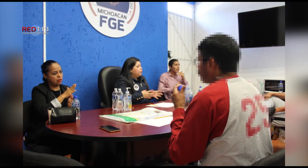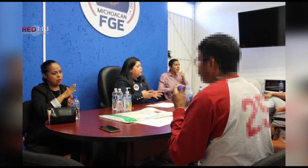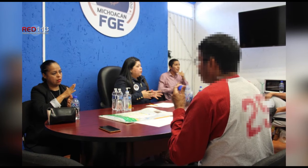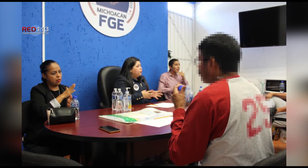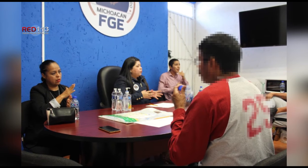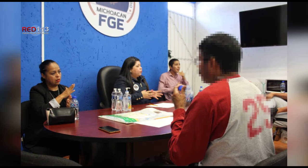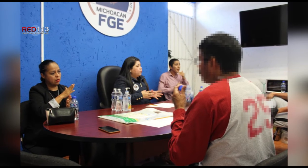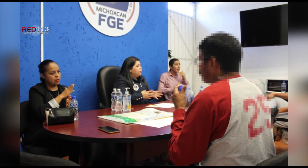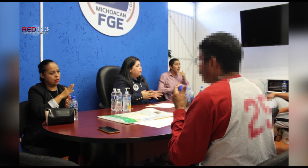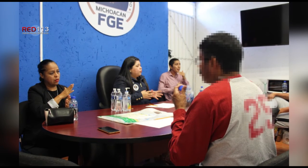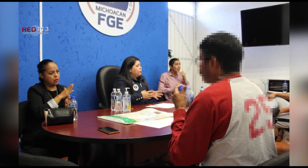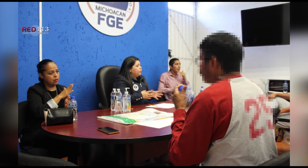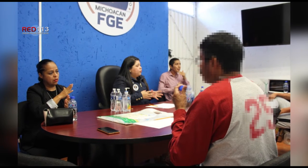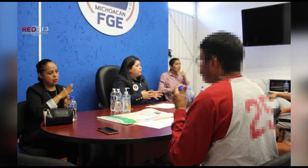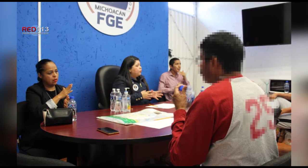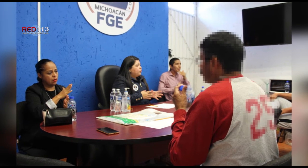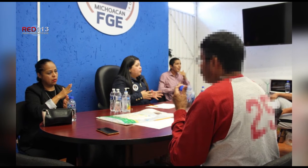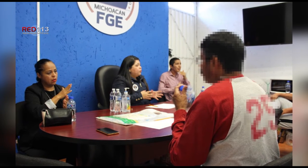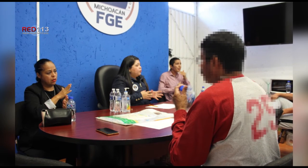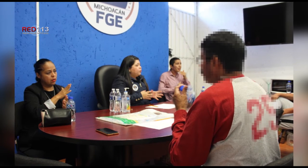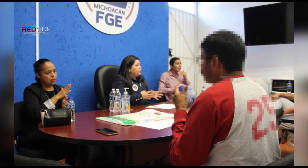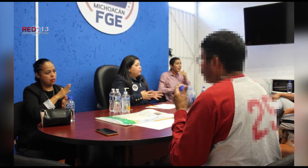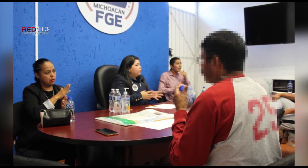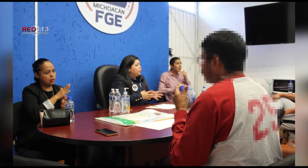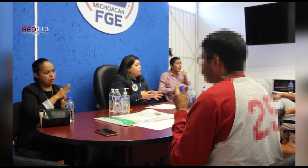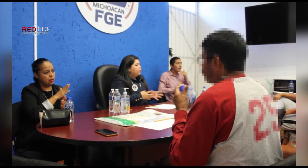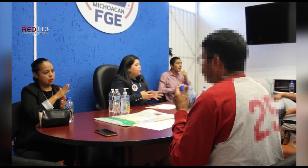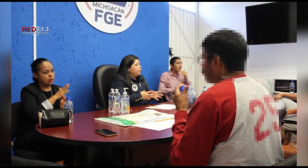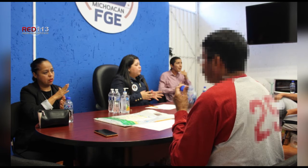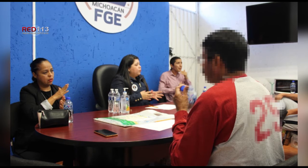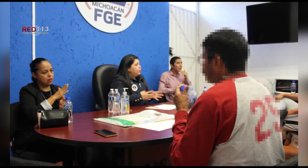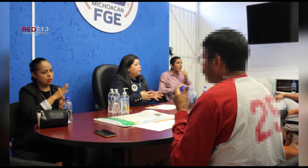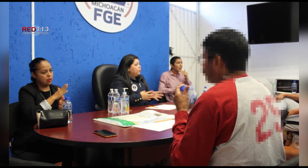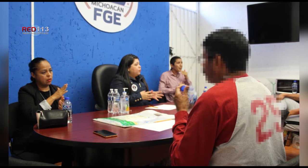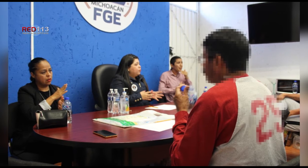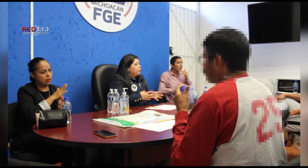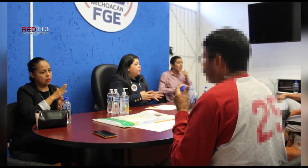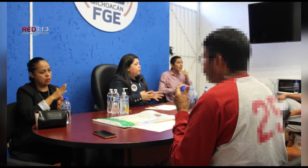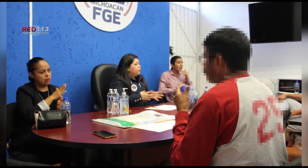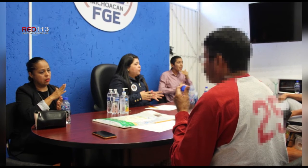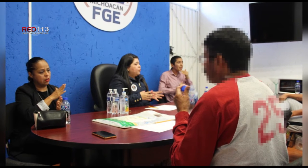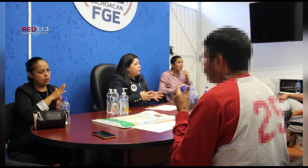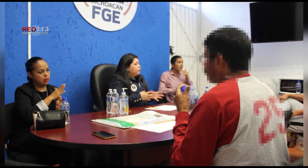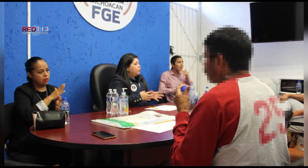intérpretes certificados en la lengua de señas mexicanas, L.S.M., atendiendo los principios de equidad e